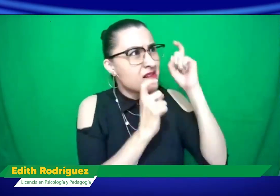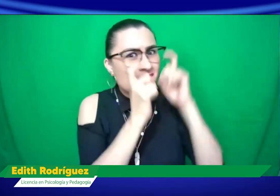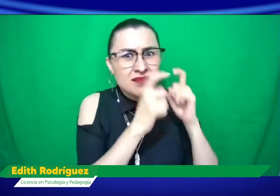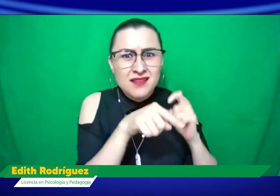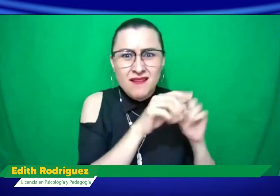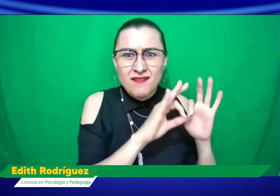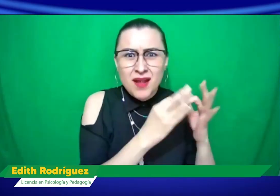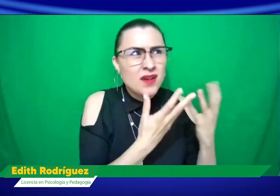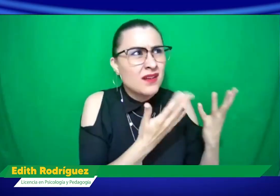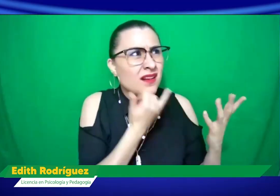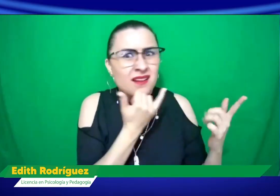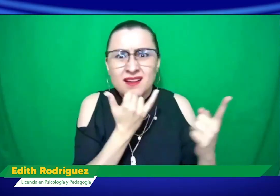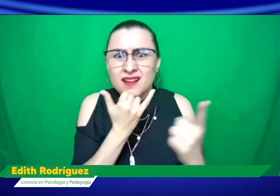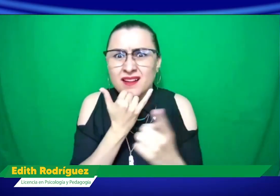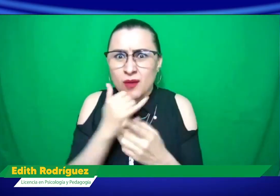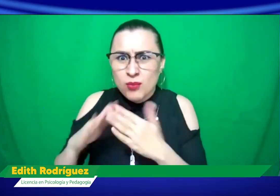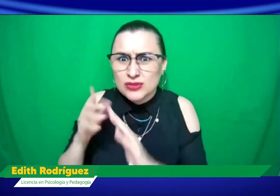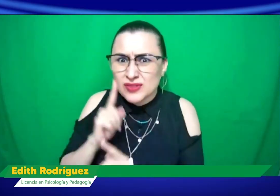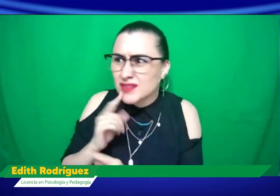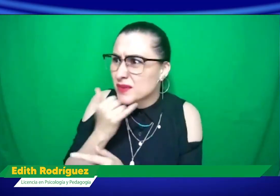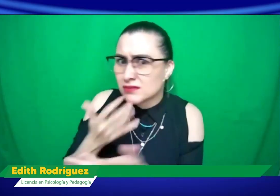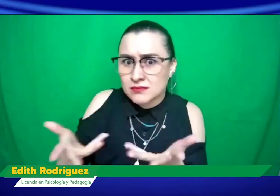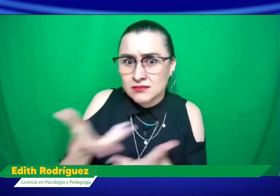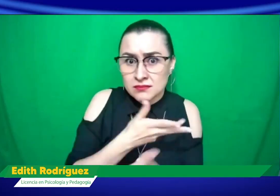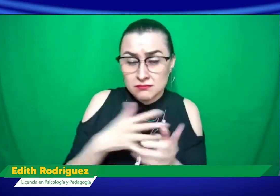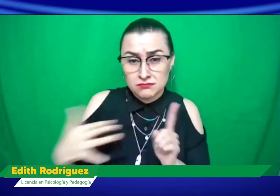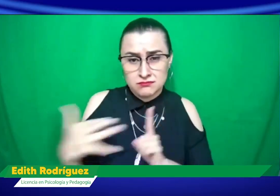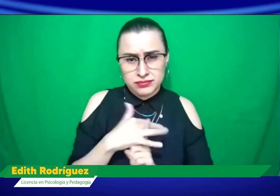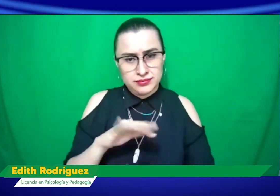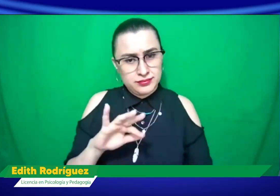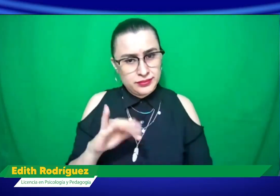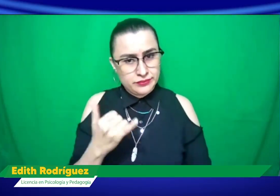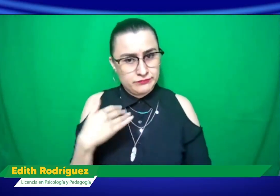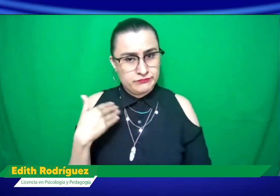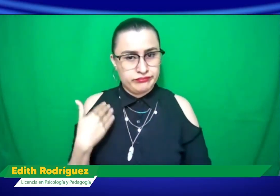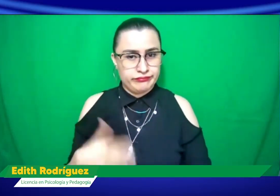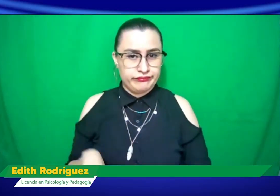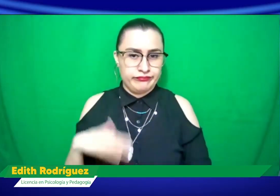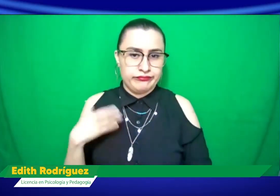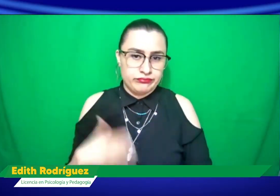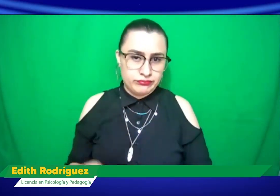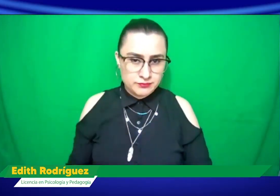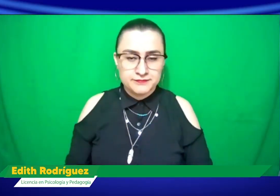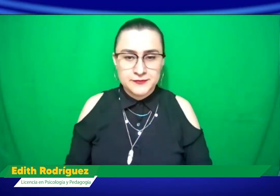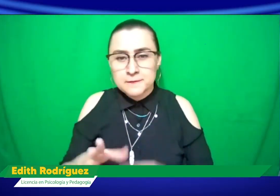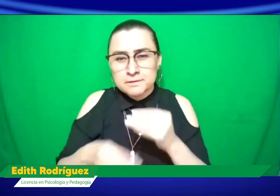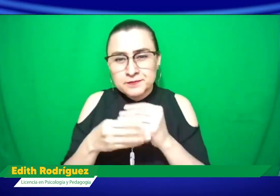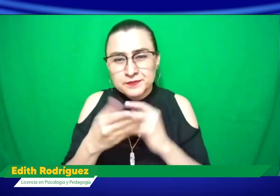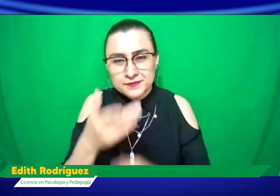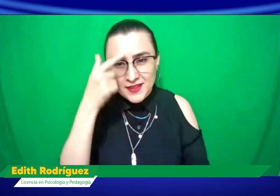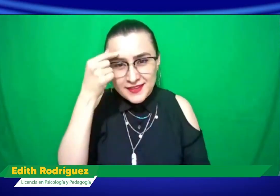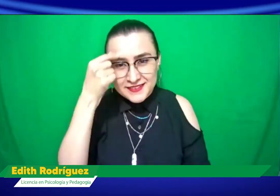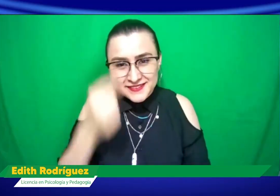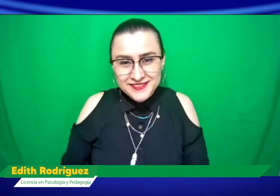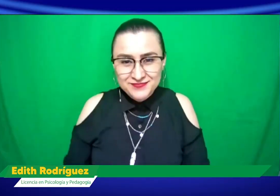estaba ocurriendo, todo esto causaba ansiedad, algo pasaba con sus familiares, no sabían qué era, y eso obviamente afecta muchísimo.